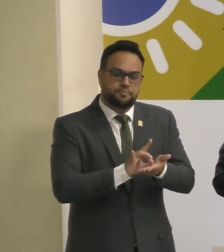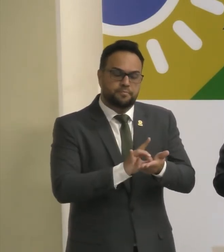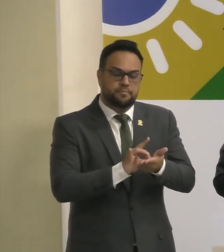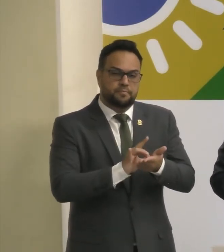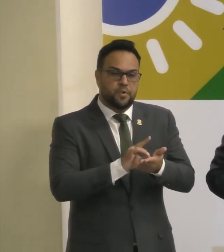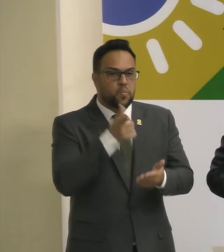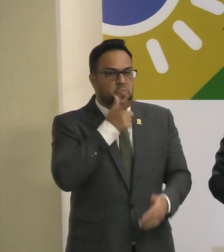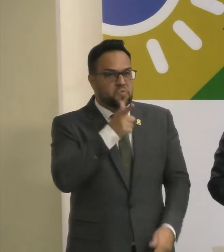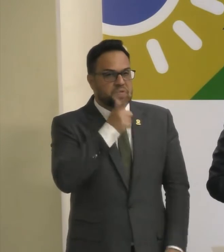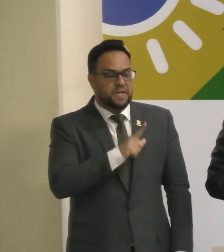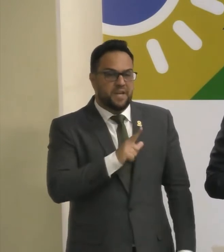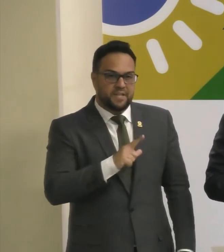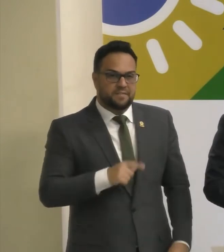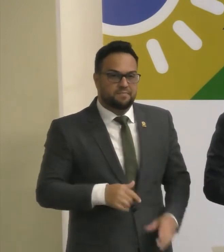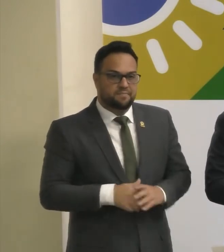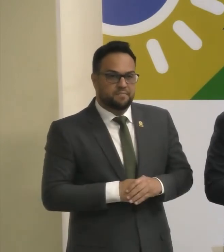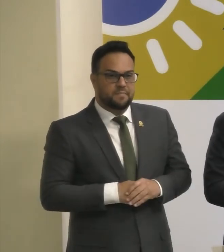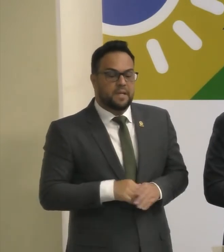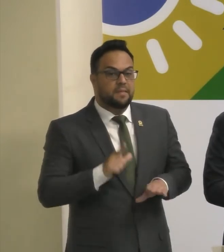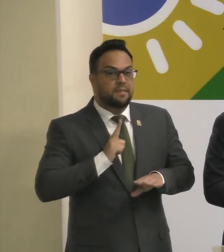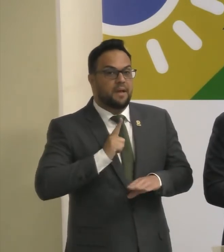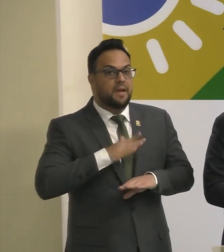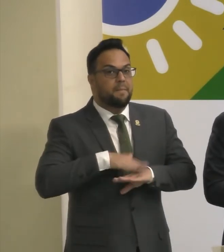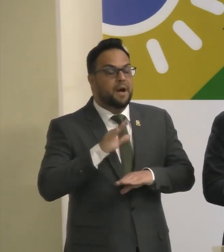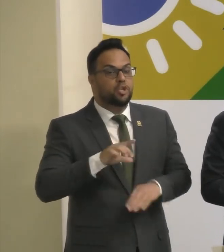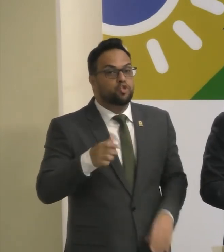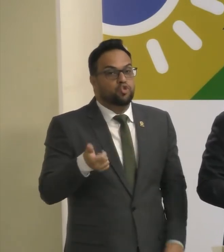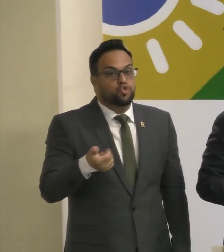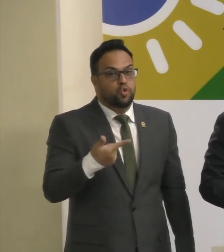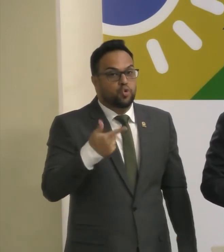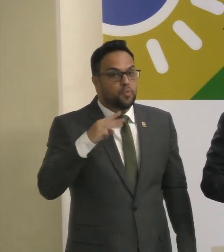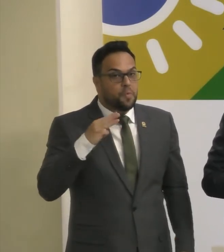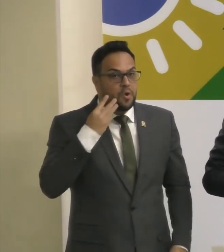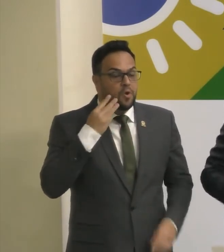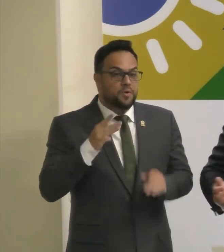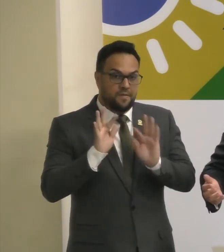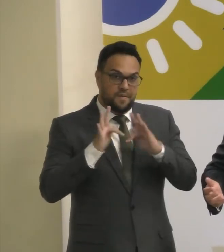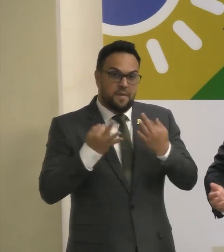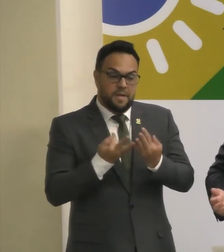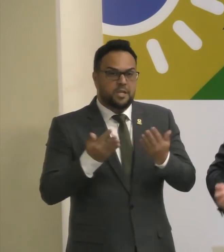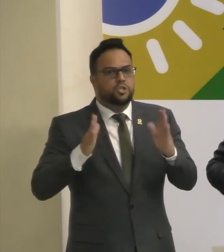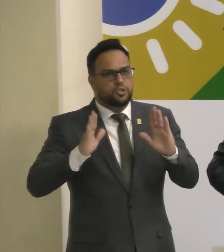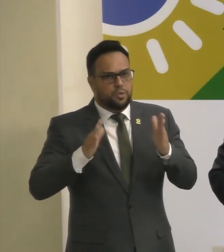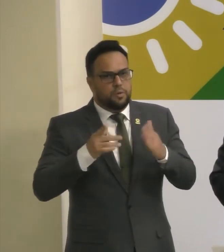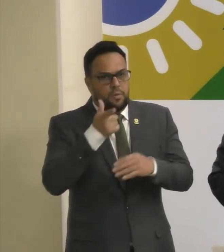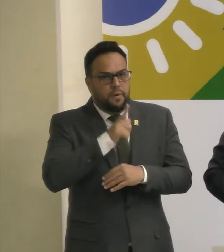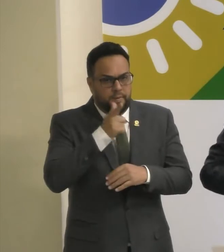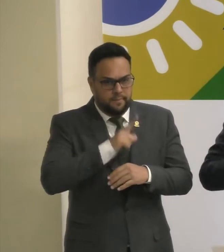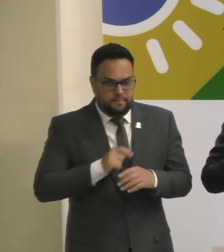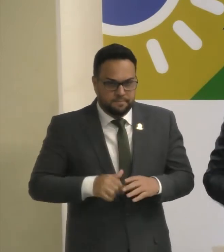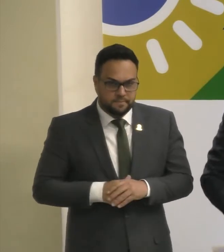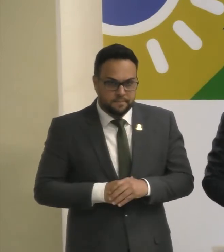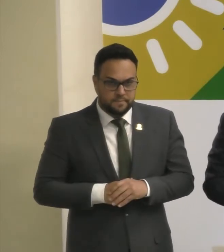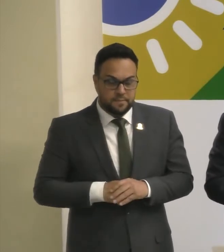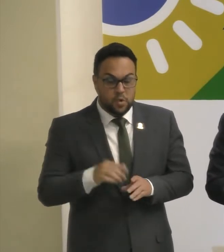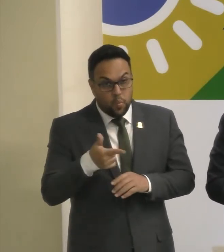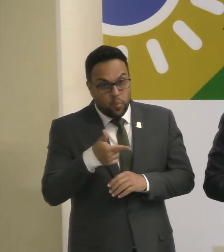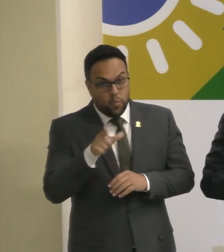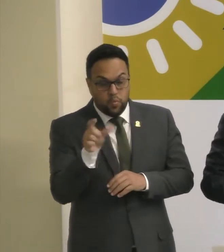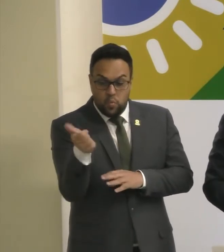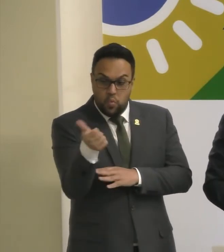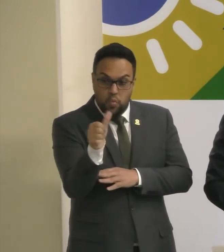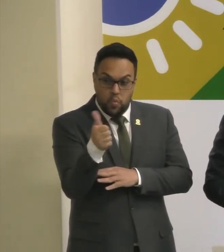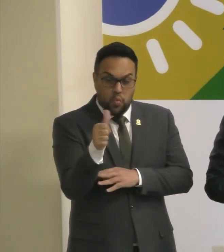benefício. Nós temos mais de 12 milhões de famílias que já são beneficiadas. Contudo, outras 11 milhões